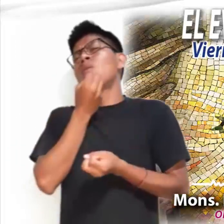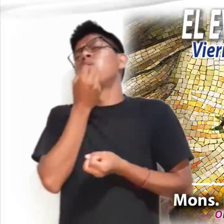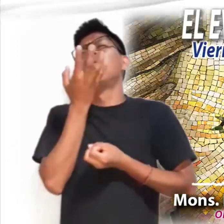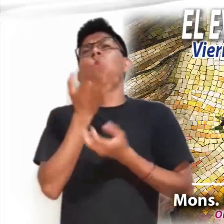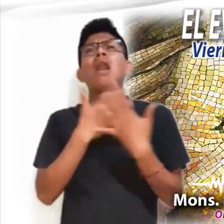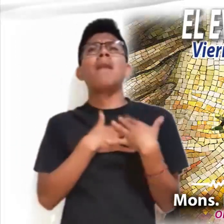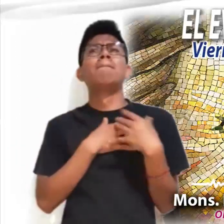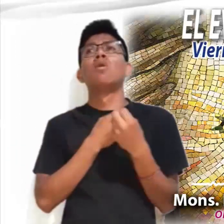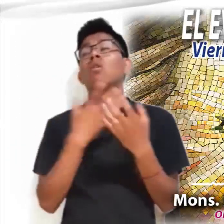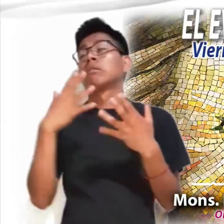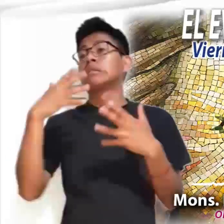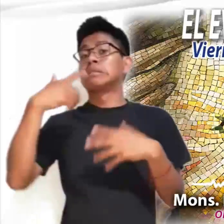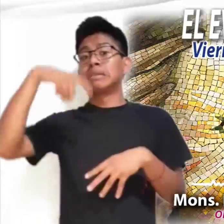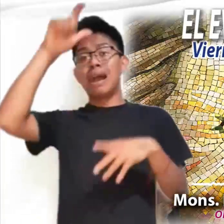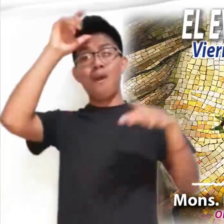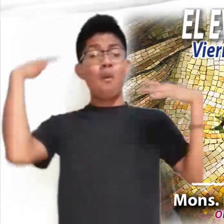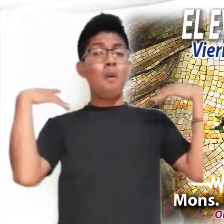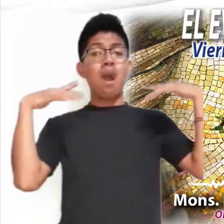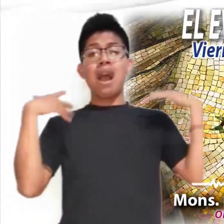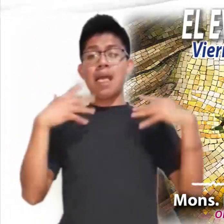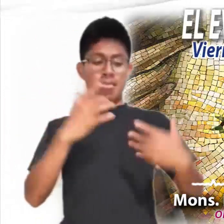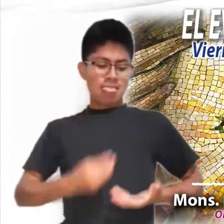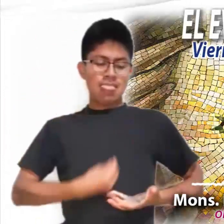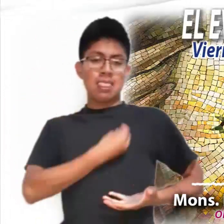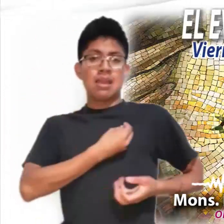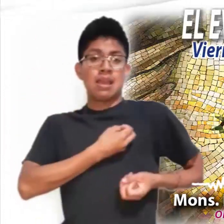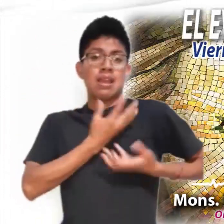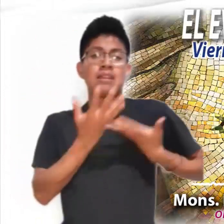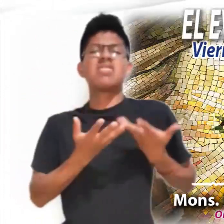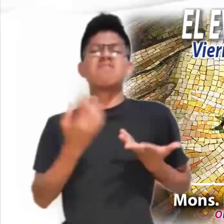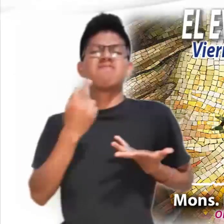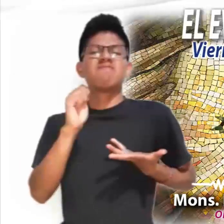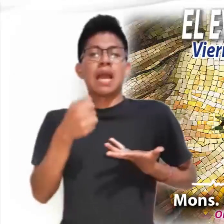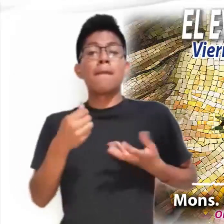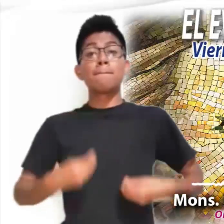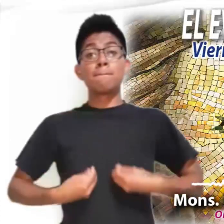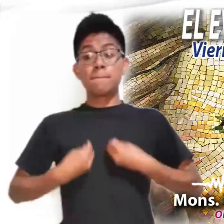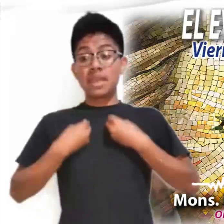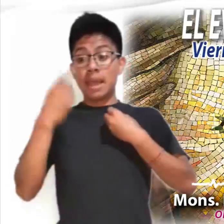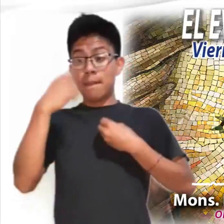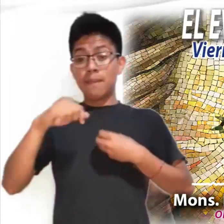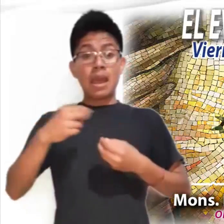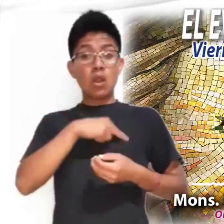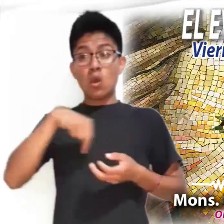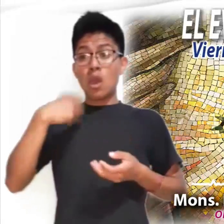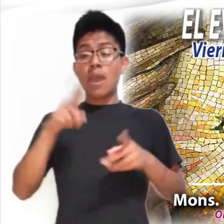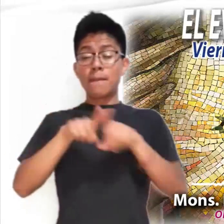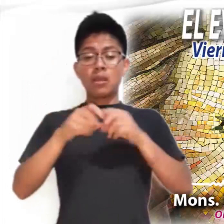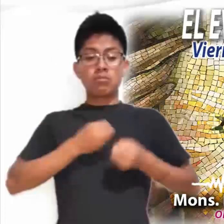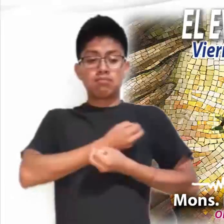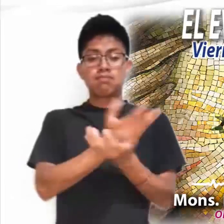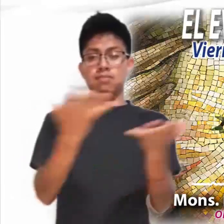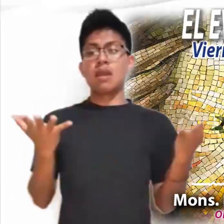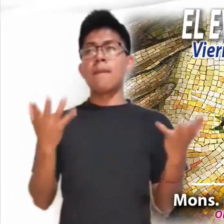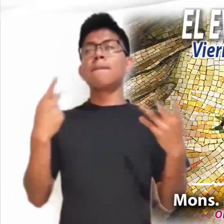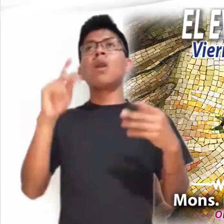impresionante. De su costado brota la vida para nosotros, sus hermanos. Pero lo que más impresiona es